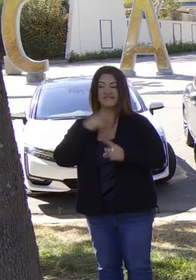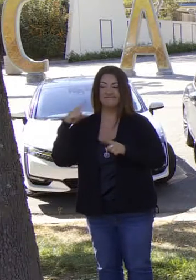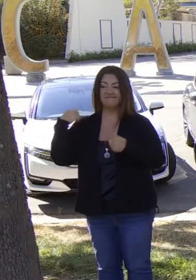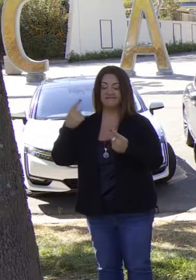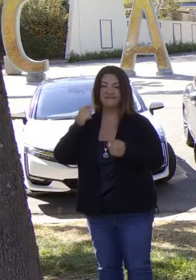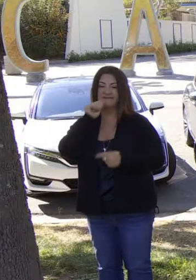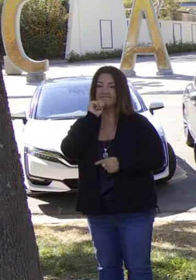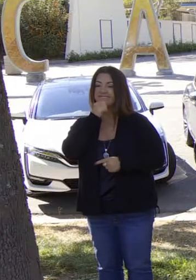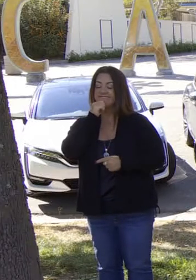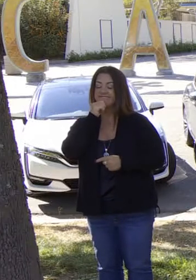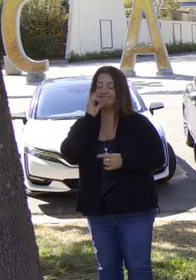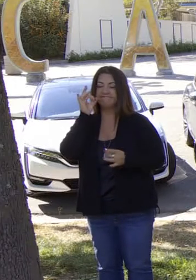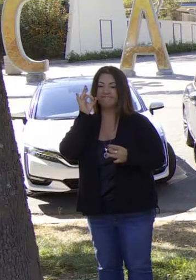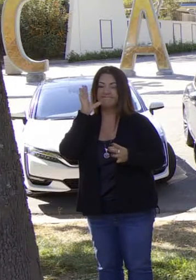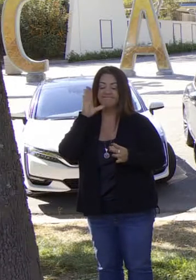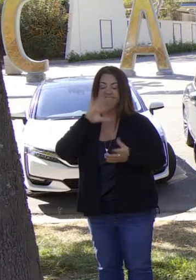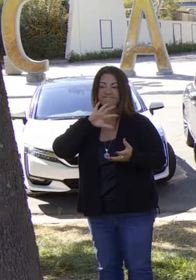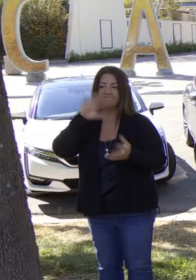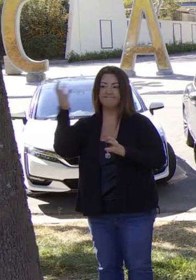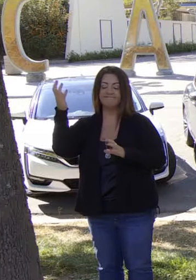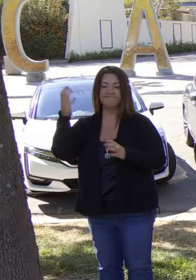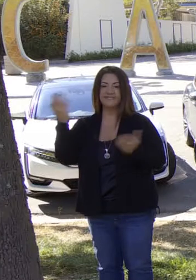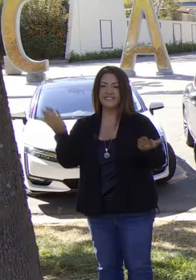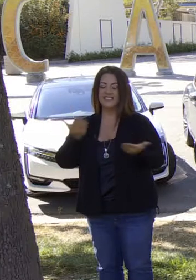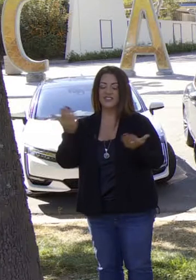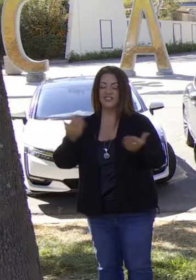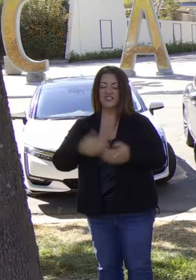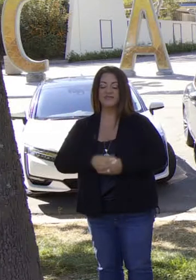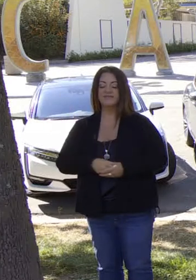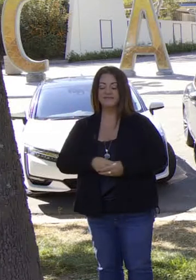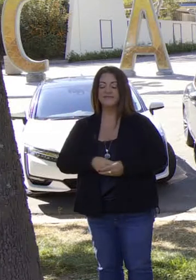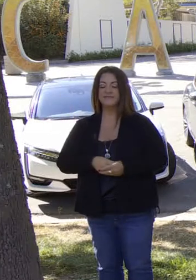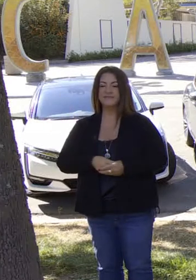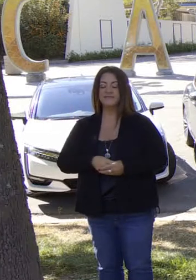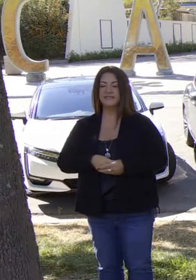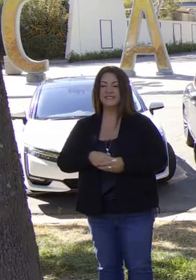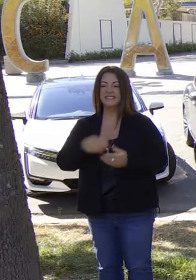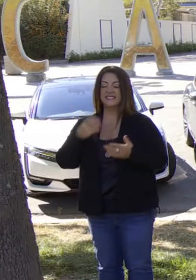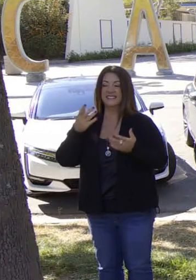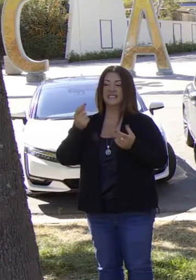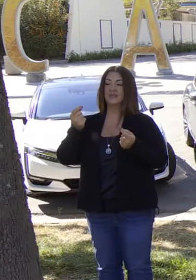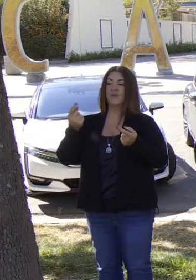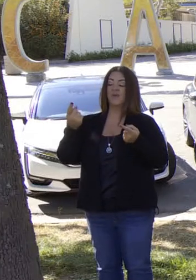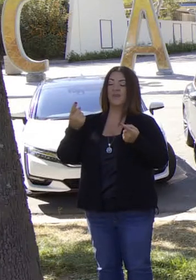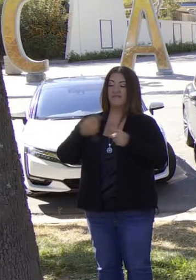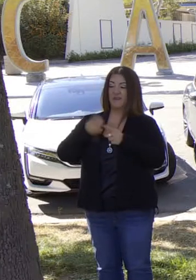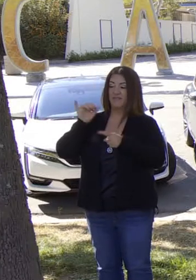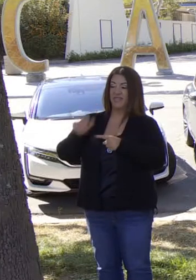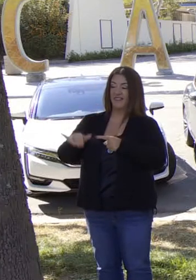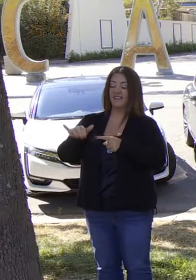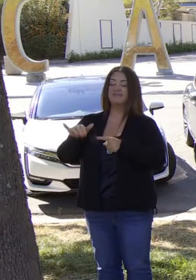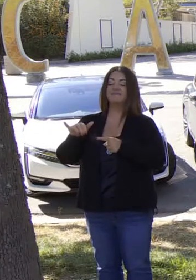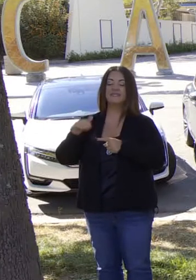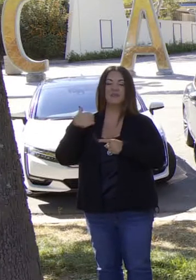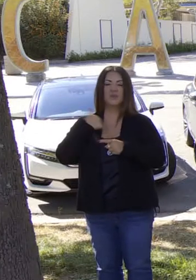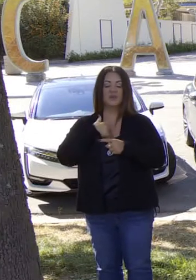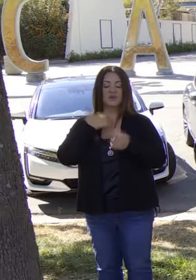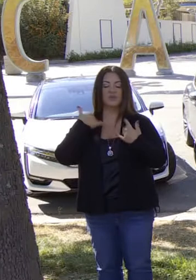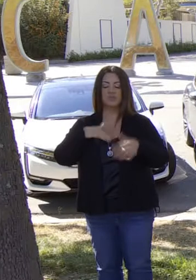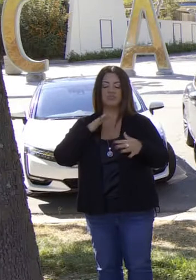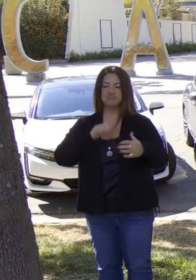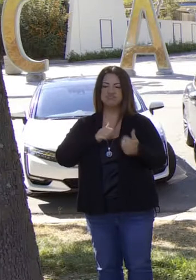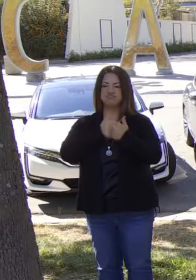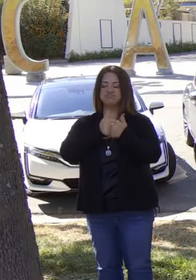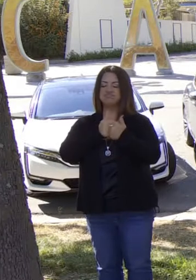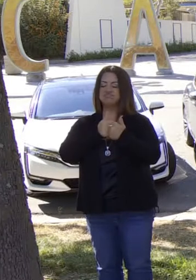que hemos estado sufriendo a través de dos crisis simultáneas. Y como consecuencia, enfrentamos un reto